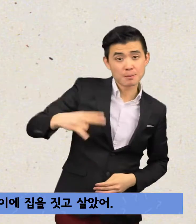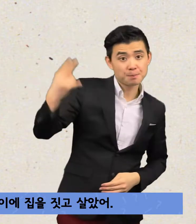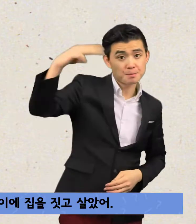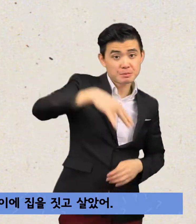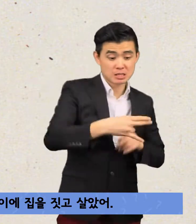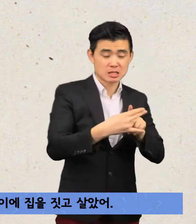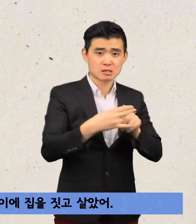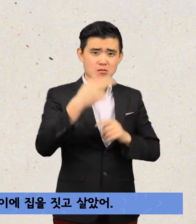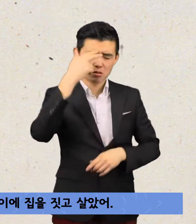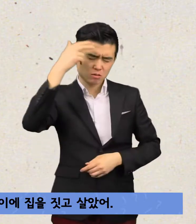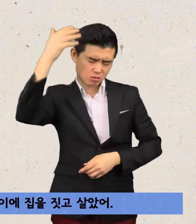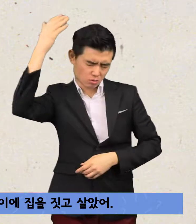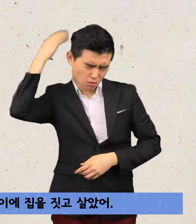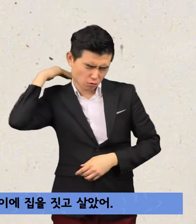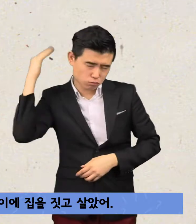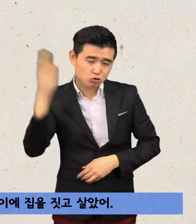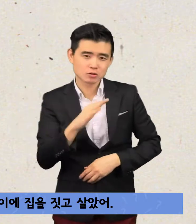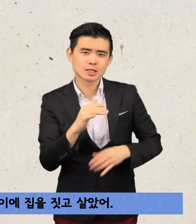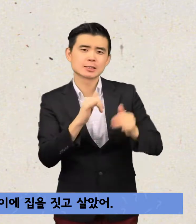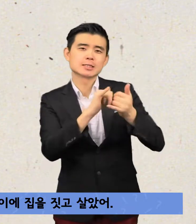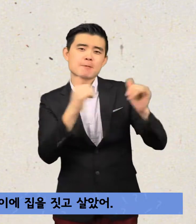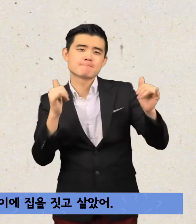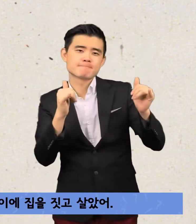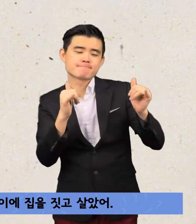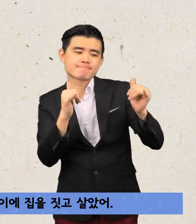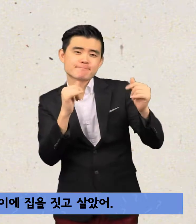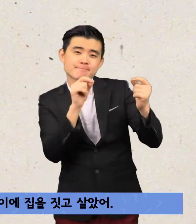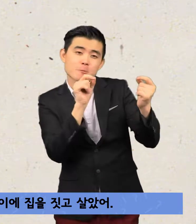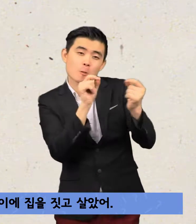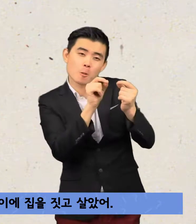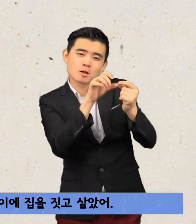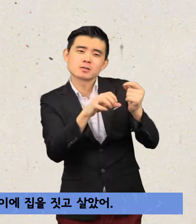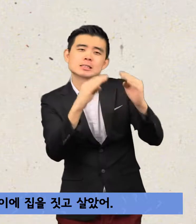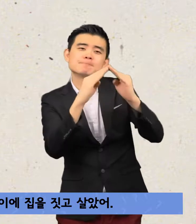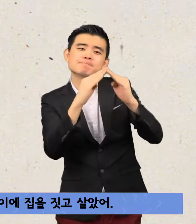제비는 옛날부터 사람 가까이에 집을 짓고 살았어.